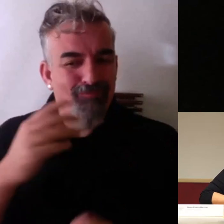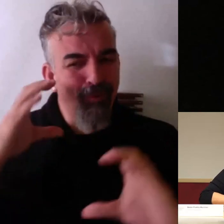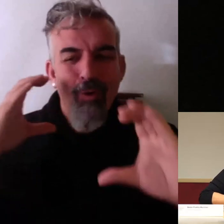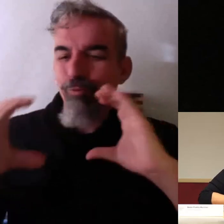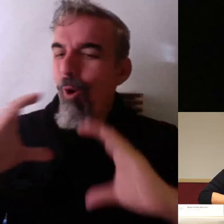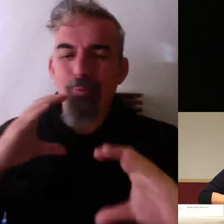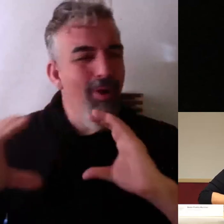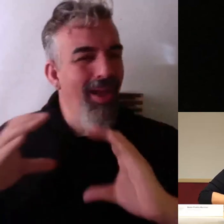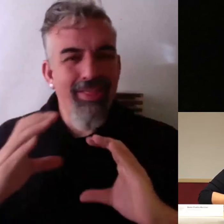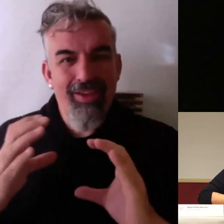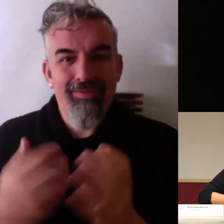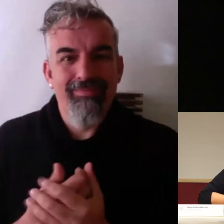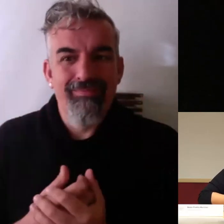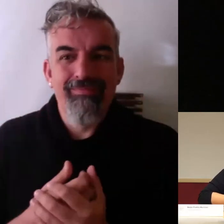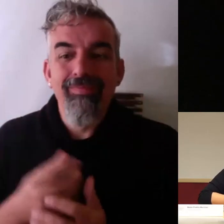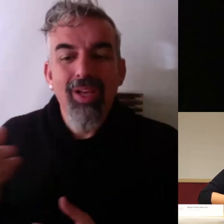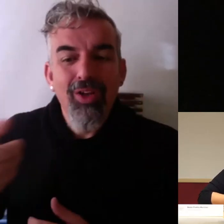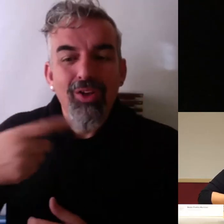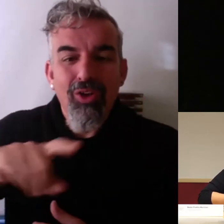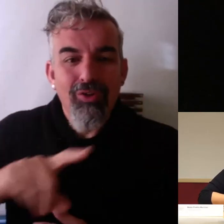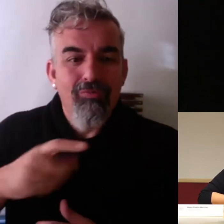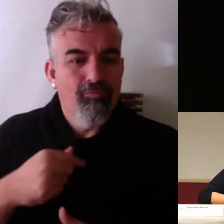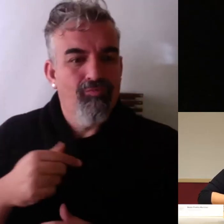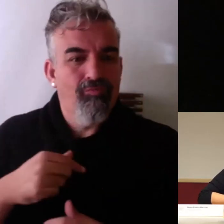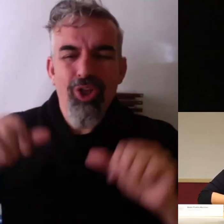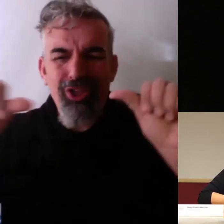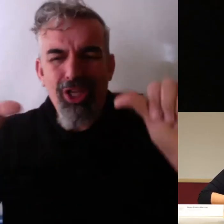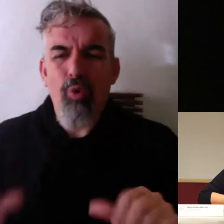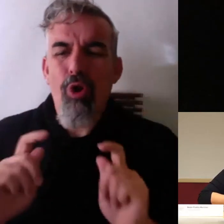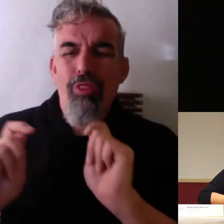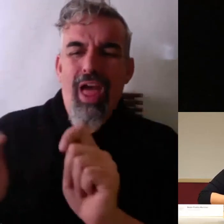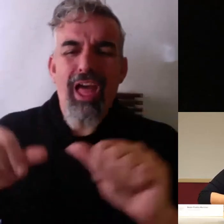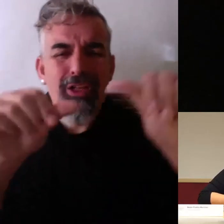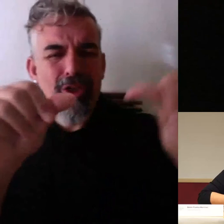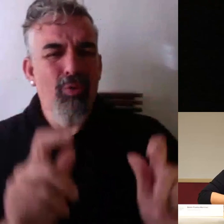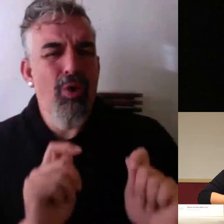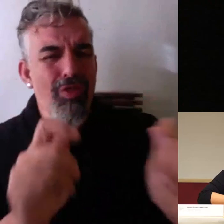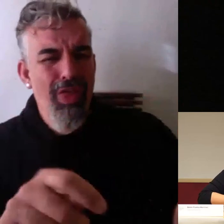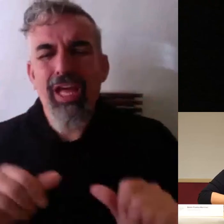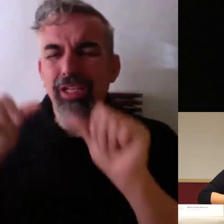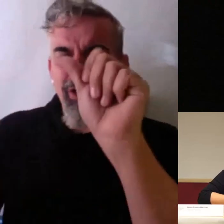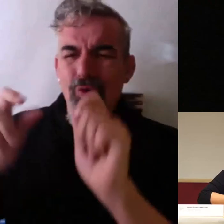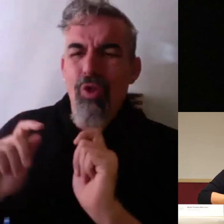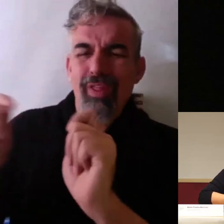no a la titulitis ni a la calificación del 7 el 9